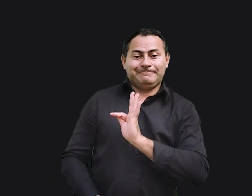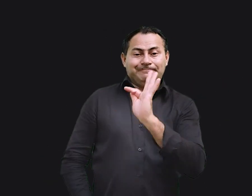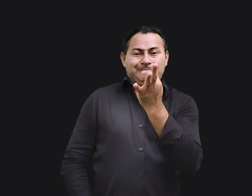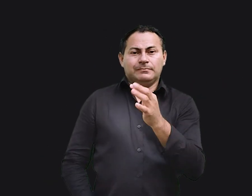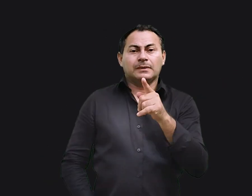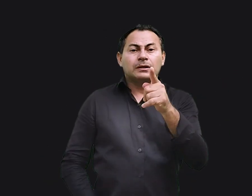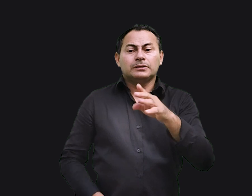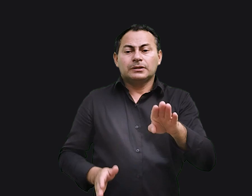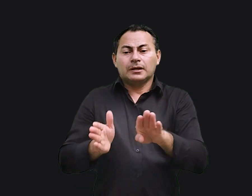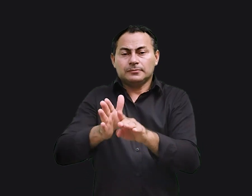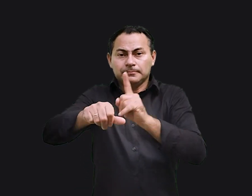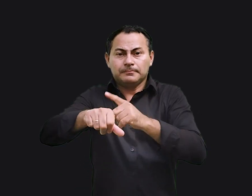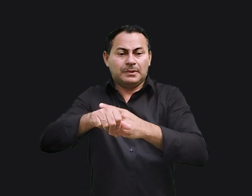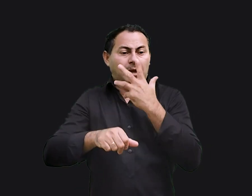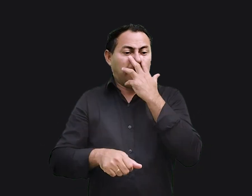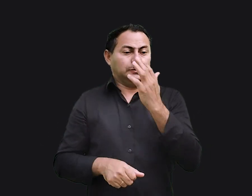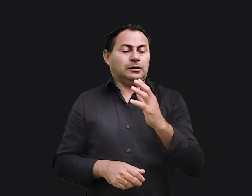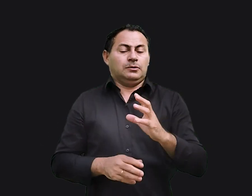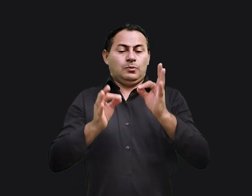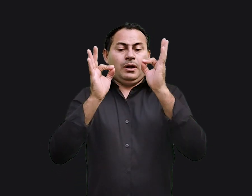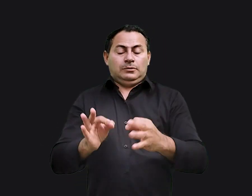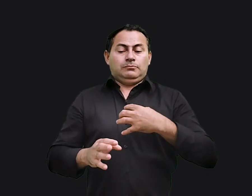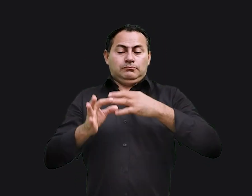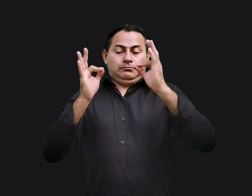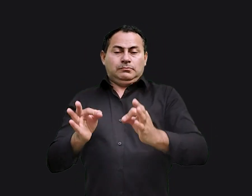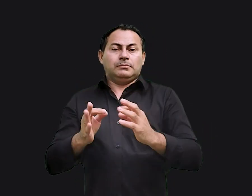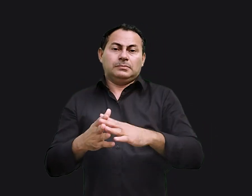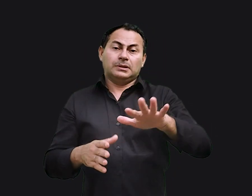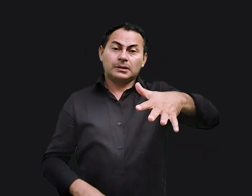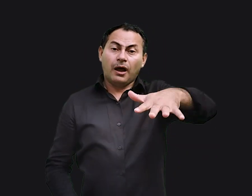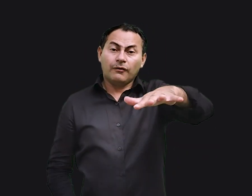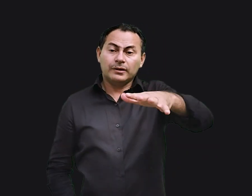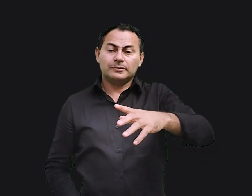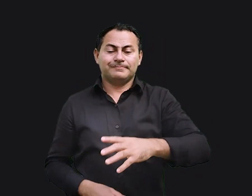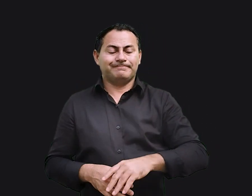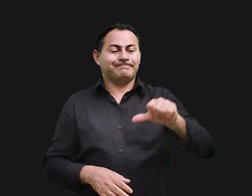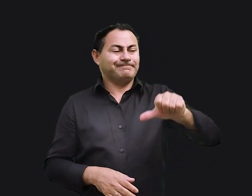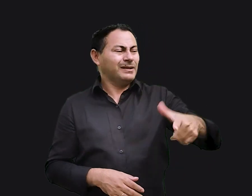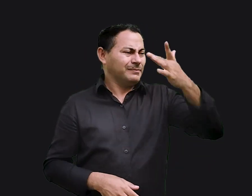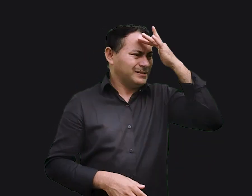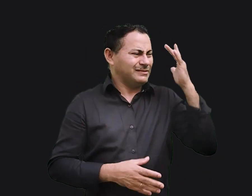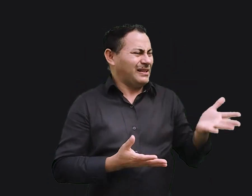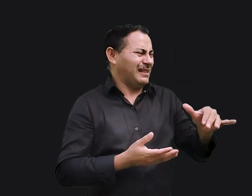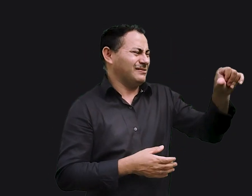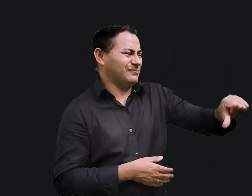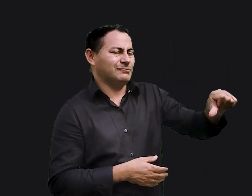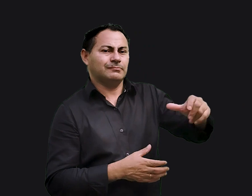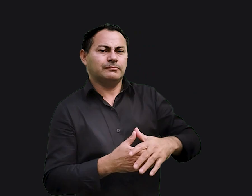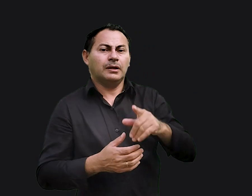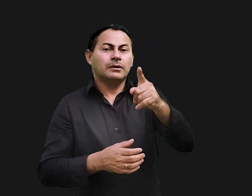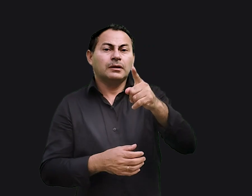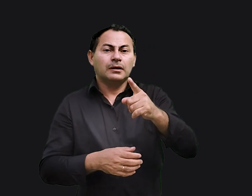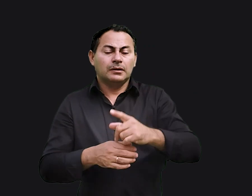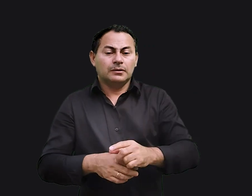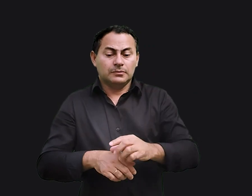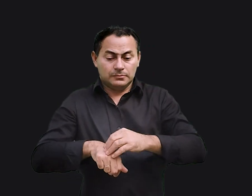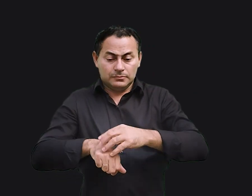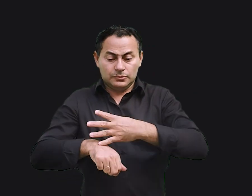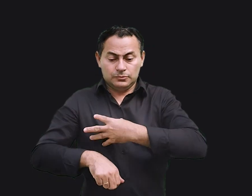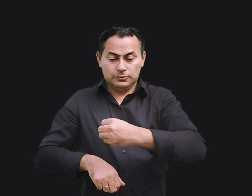Se você chegar ao ponto de se achar muito correto, provavelmente subestimará os outros. Se você passar para os seus filhos uma